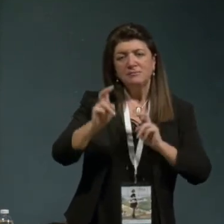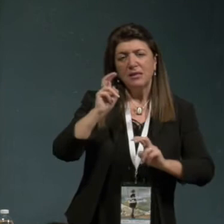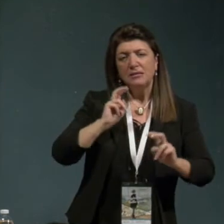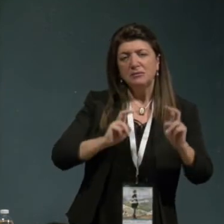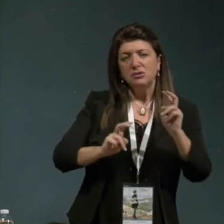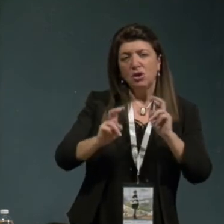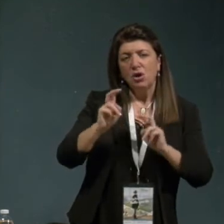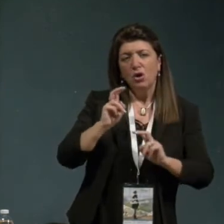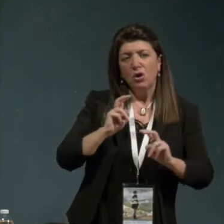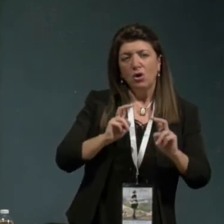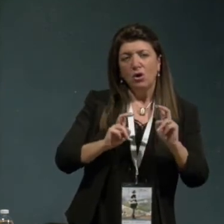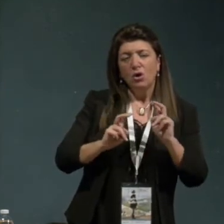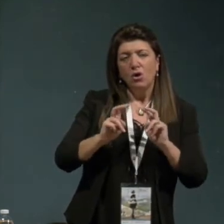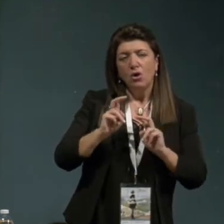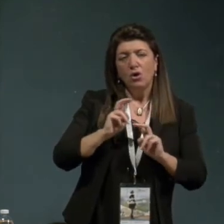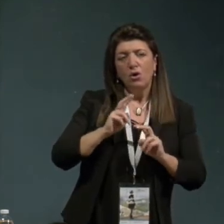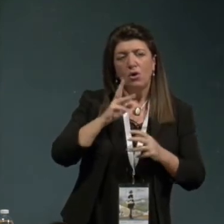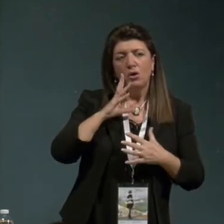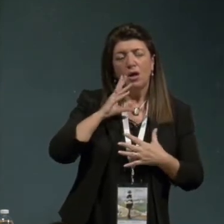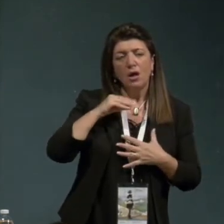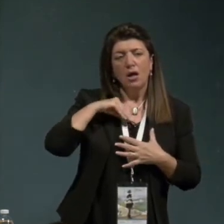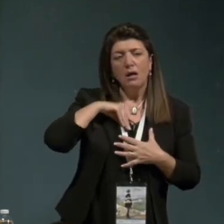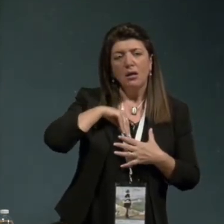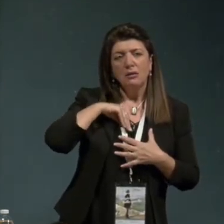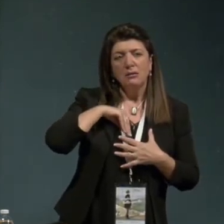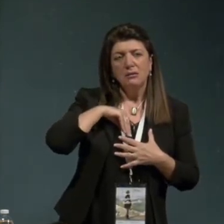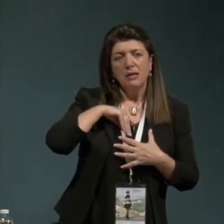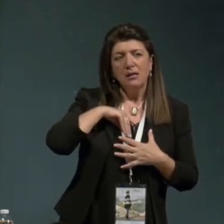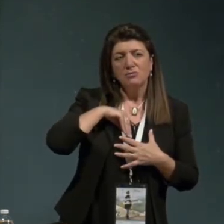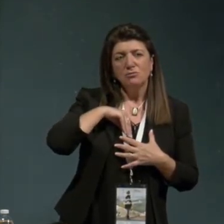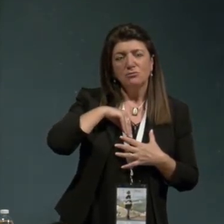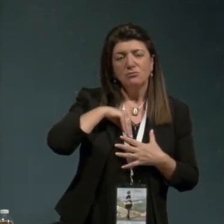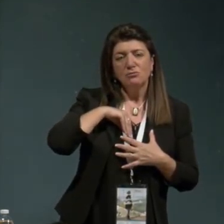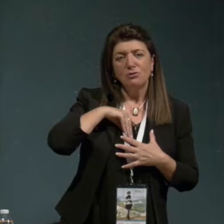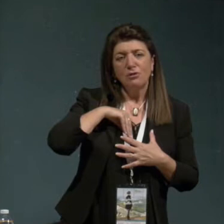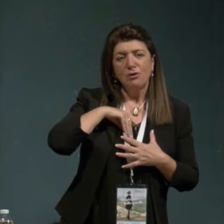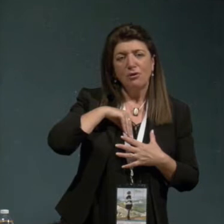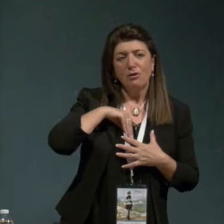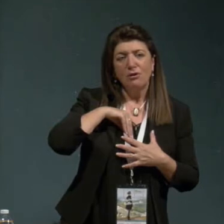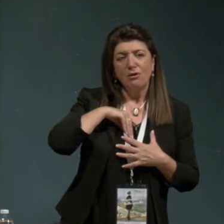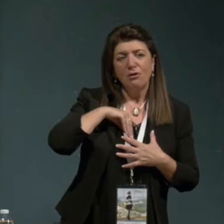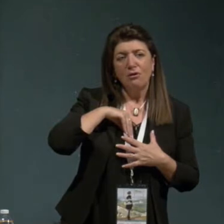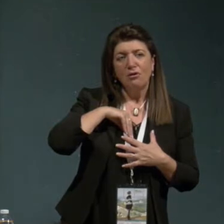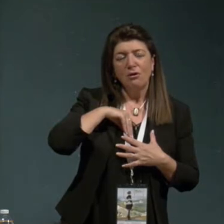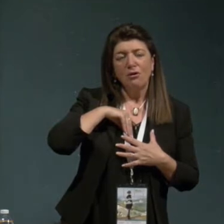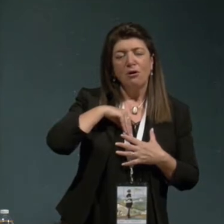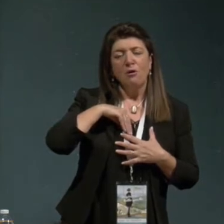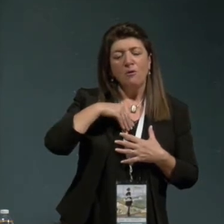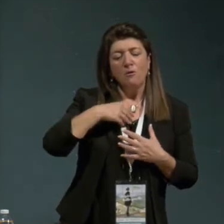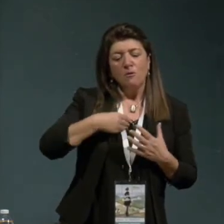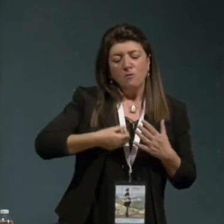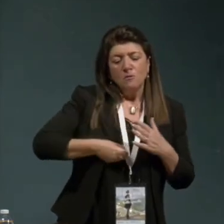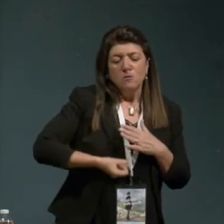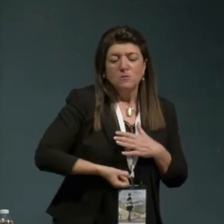conceptualizzazione su movimento che